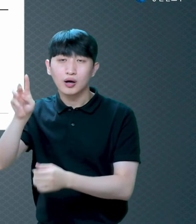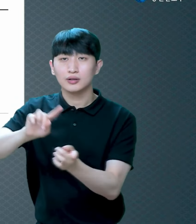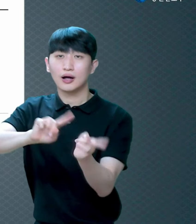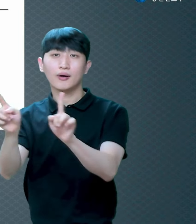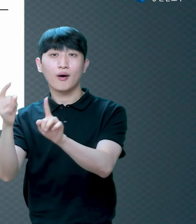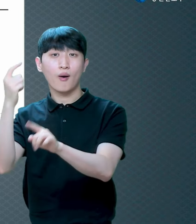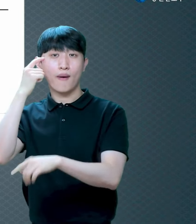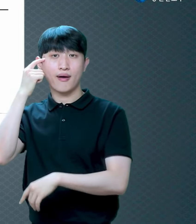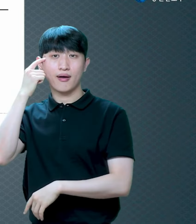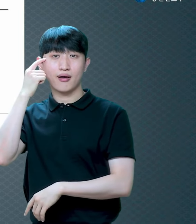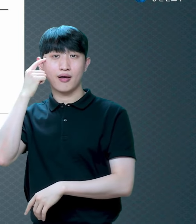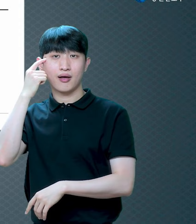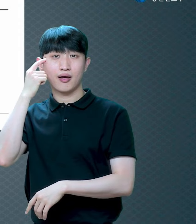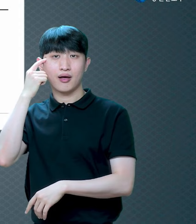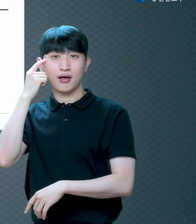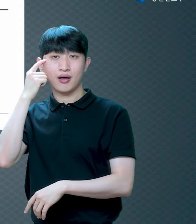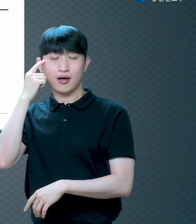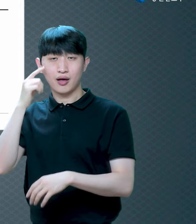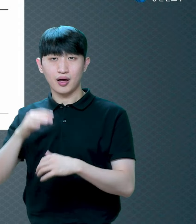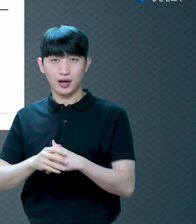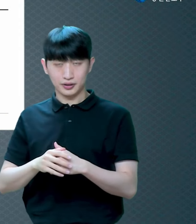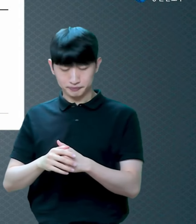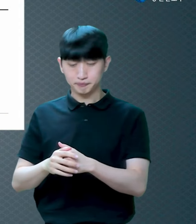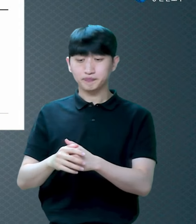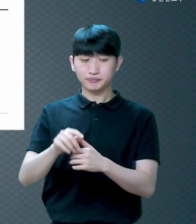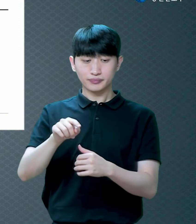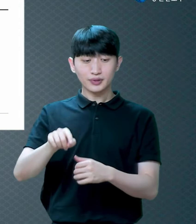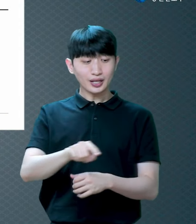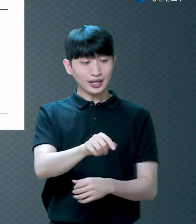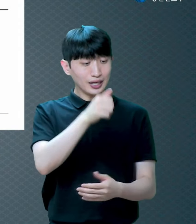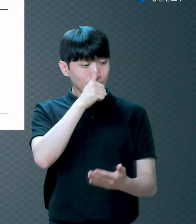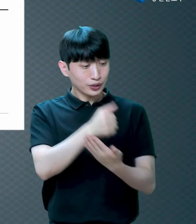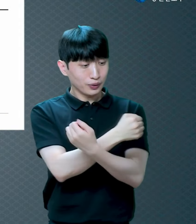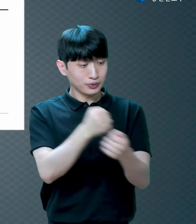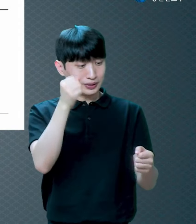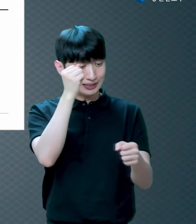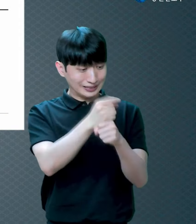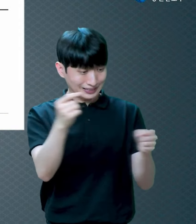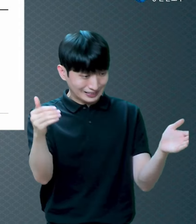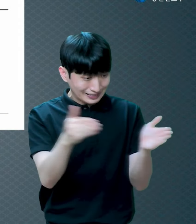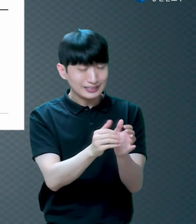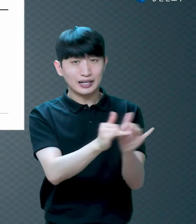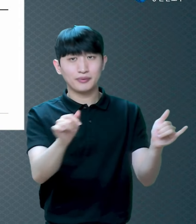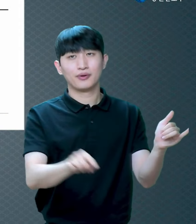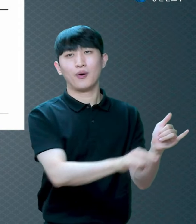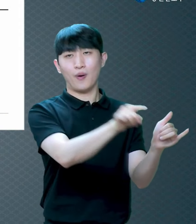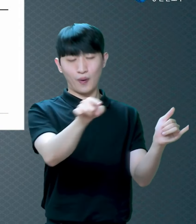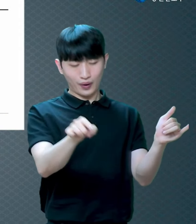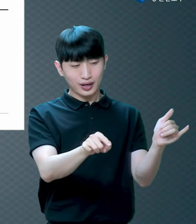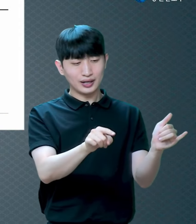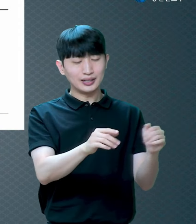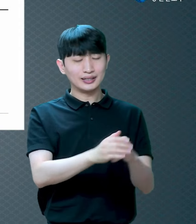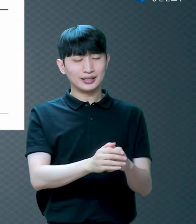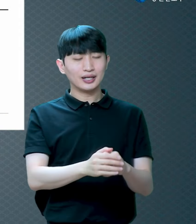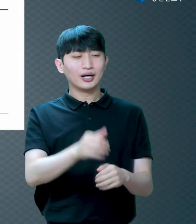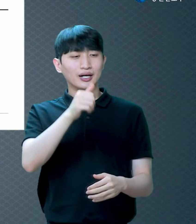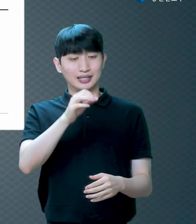용서 받은 사람들을 의롭다라고 하시려고 그런데 이